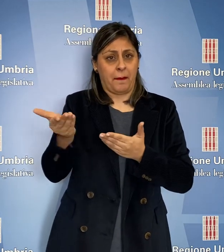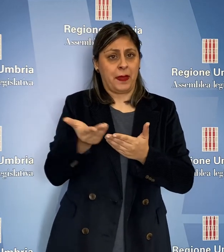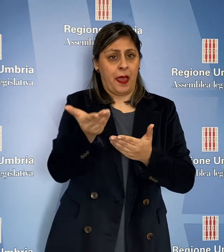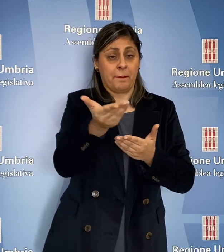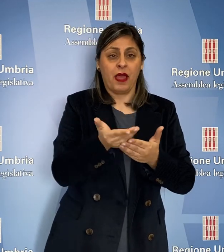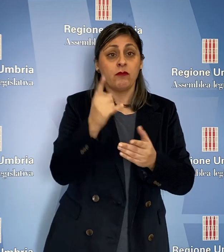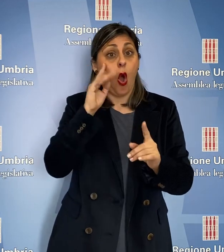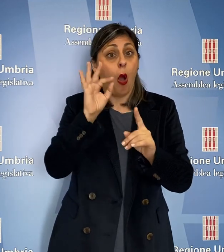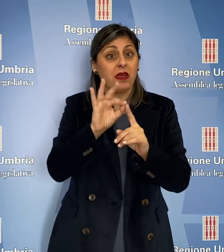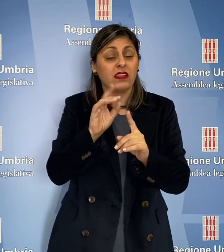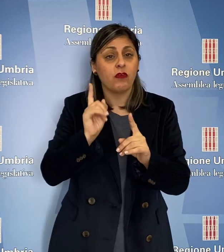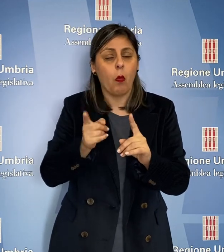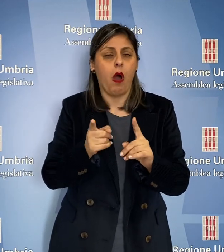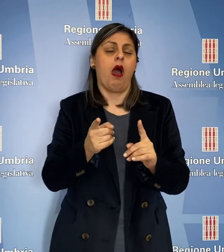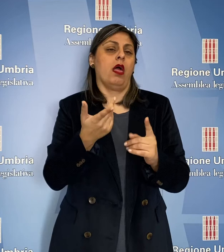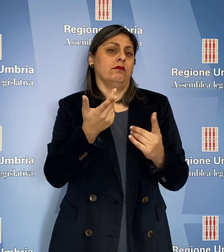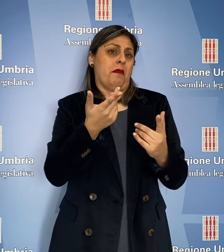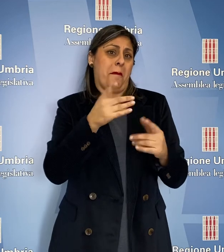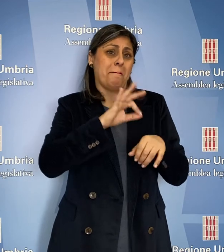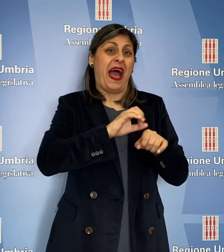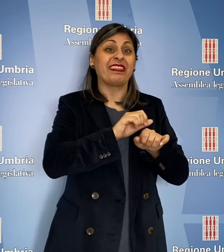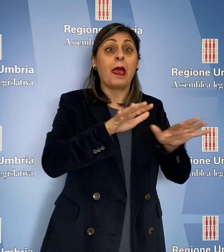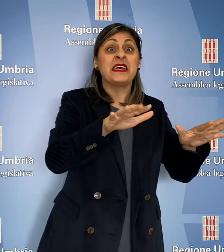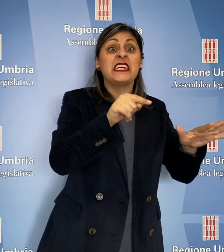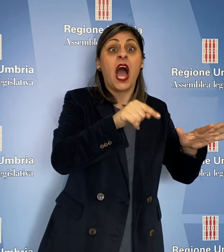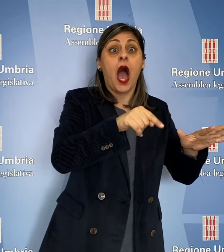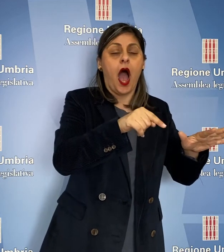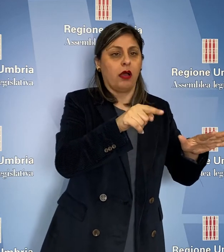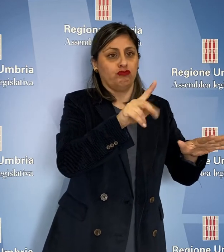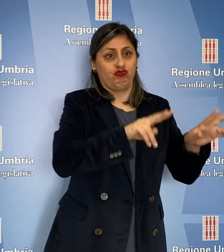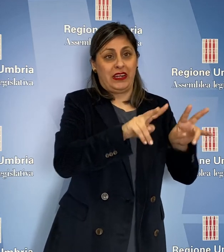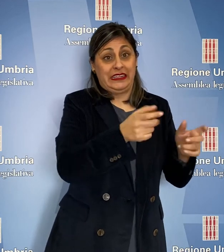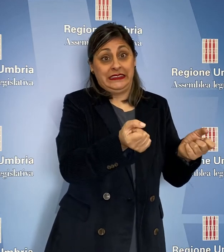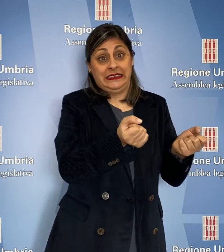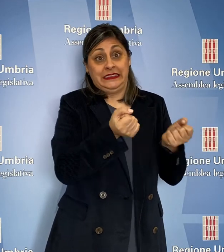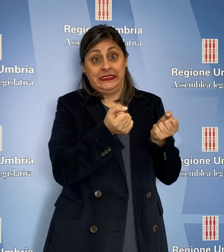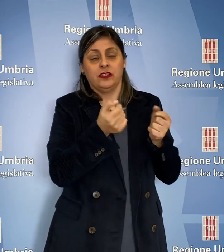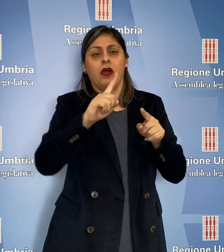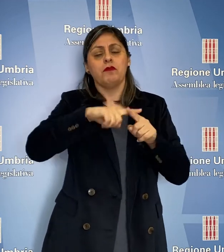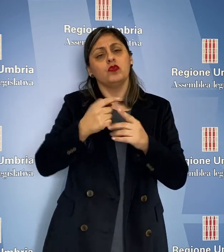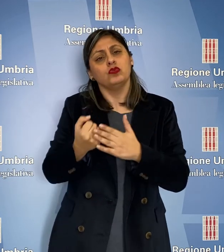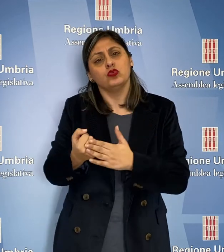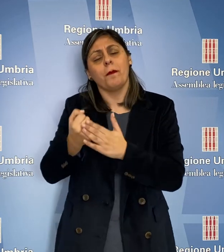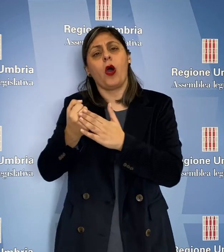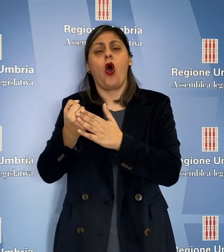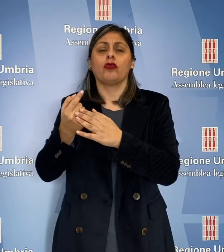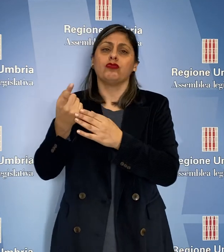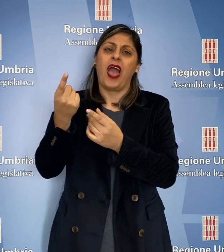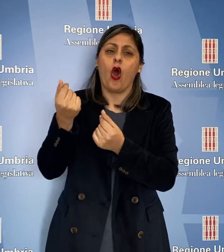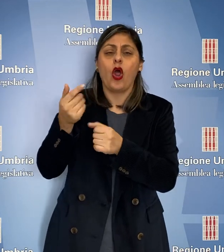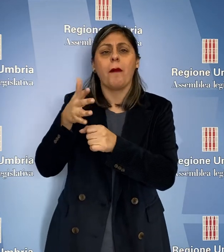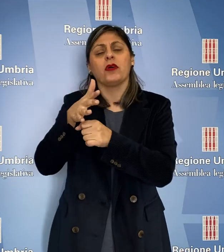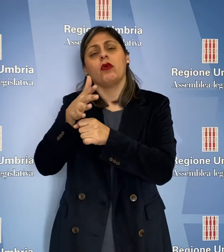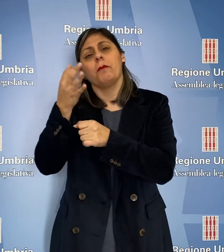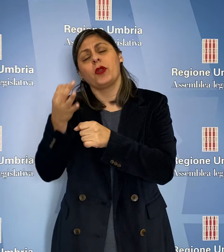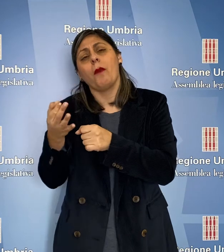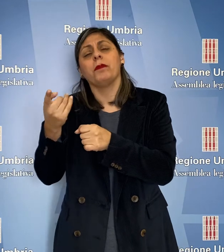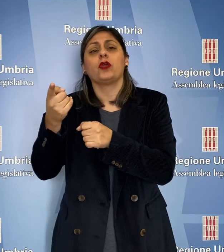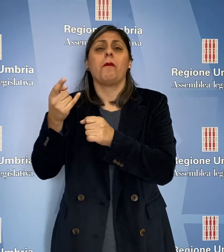sulle misure di contenimento della pandemia, che sulle misure di sostegno economico e finanziario per le piccole e medie imprese, nonché